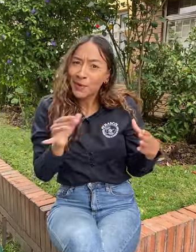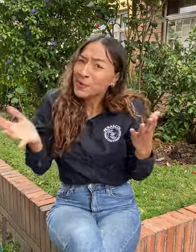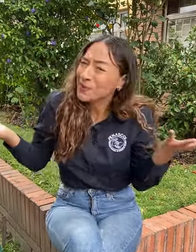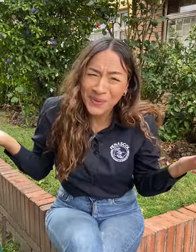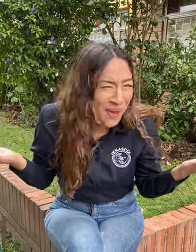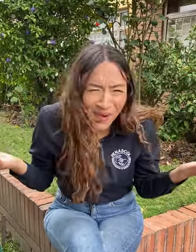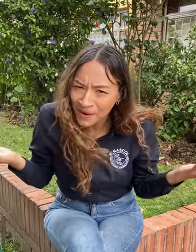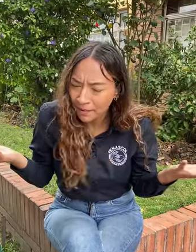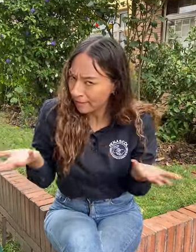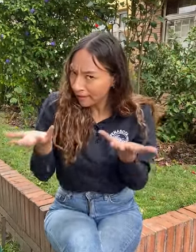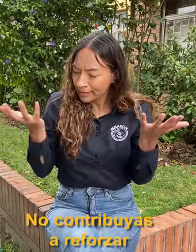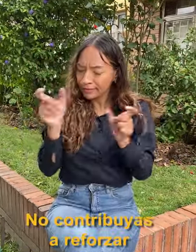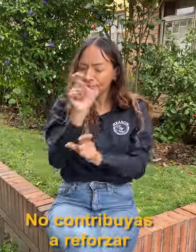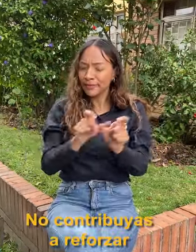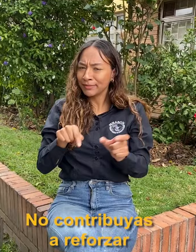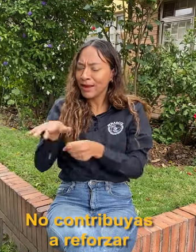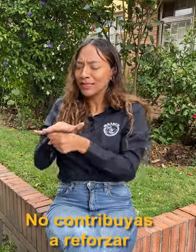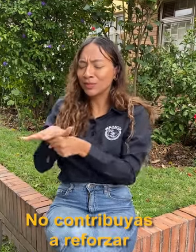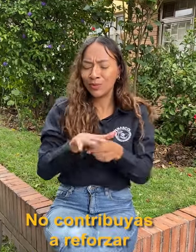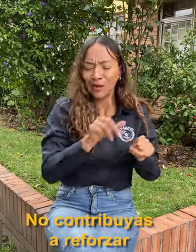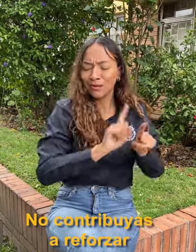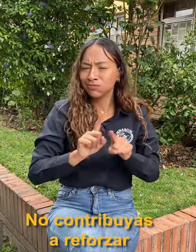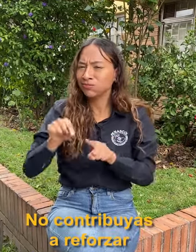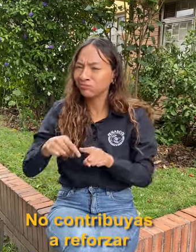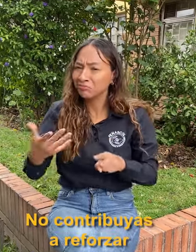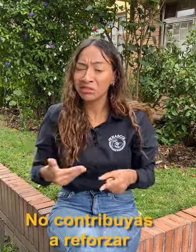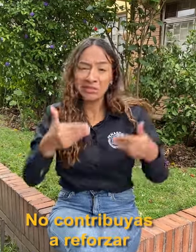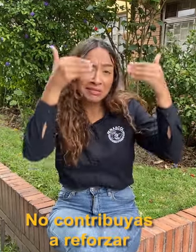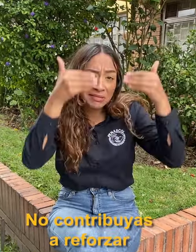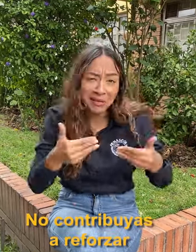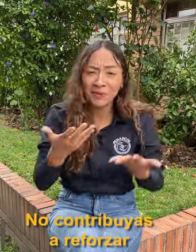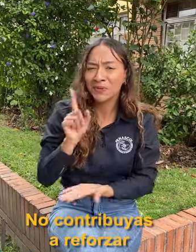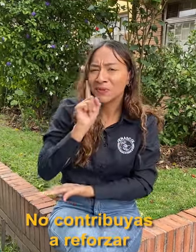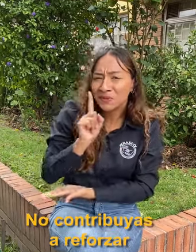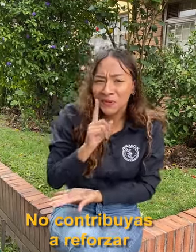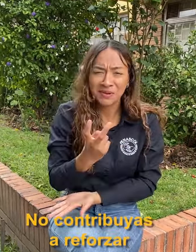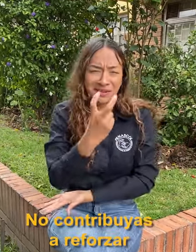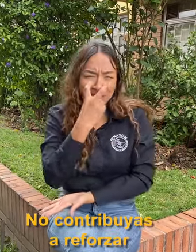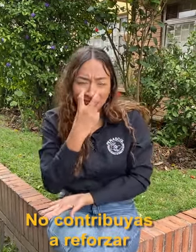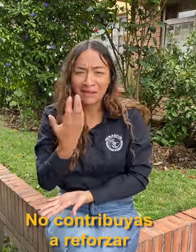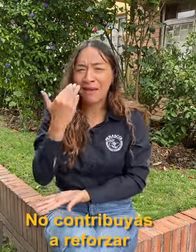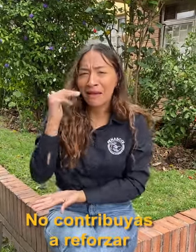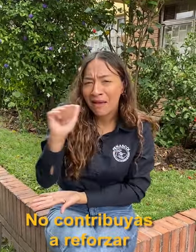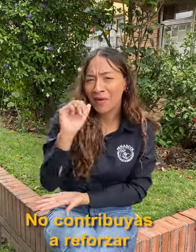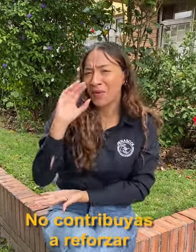Antes de cualquier situación, somos personas sordas, ciegos, mujeres,